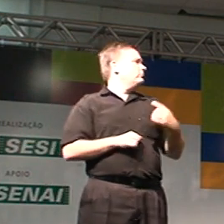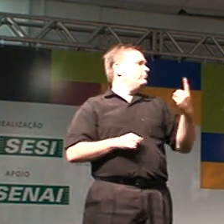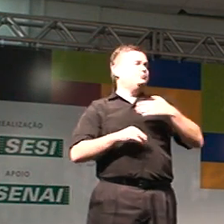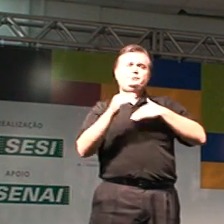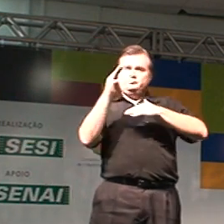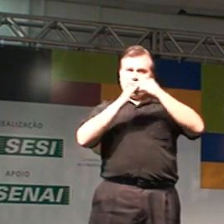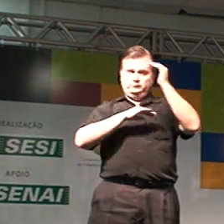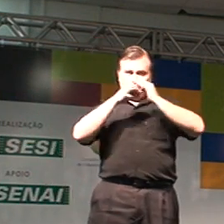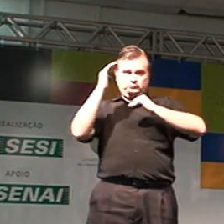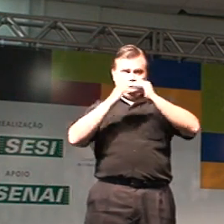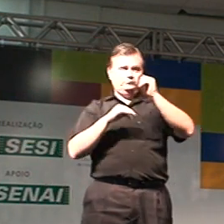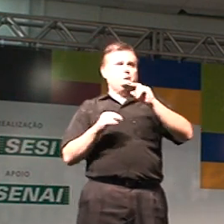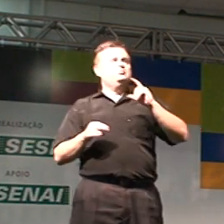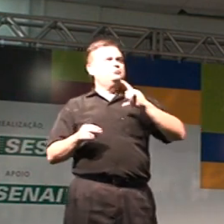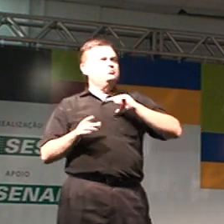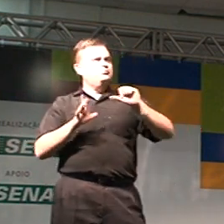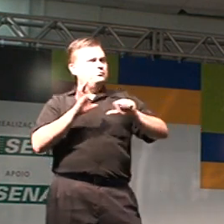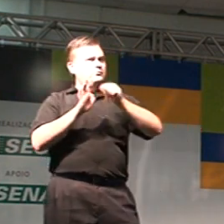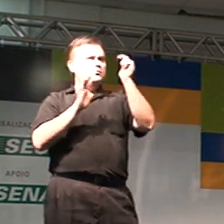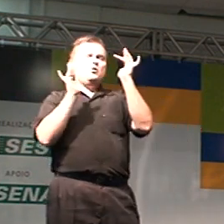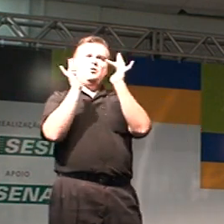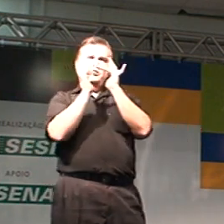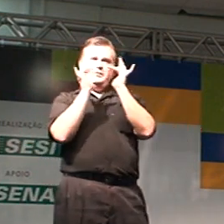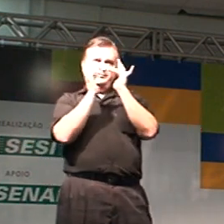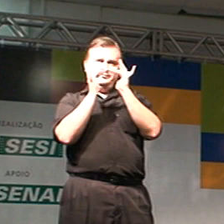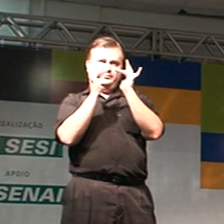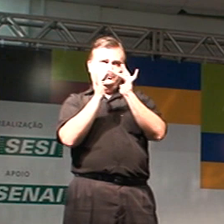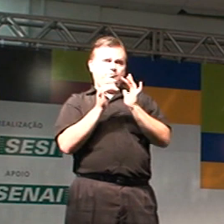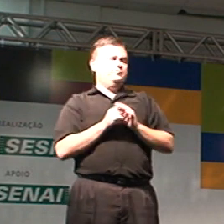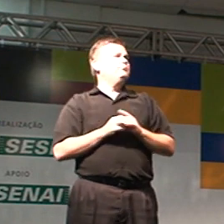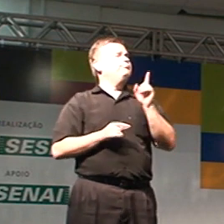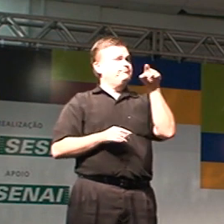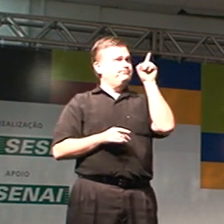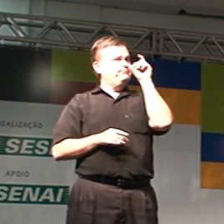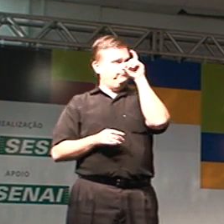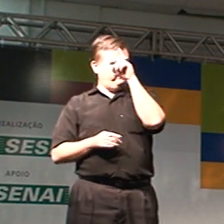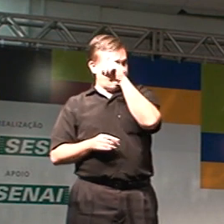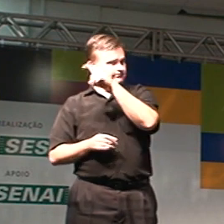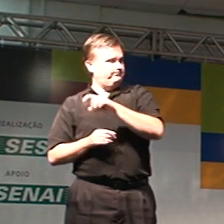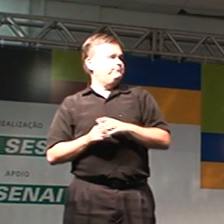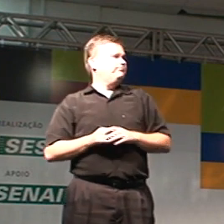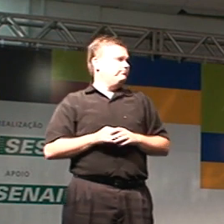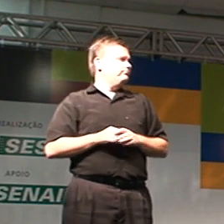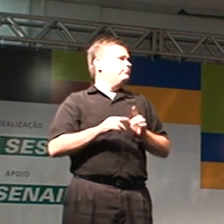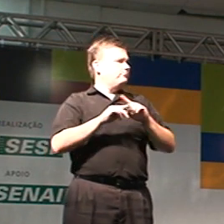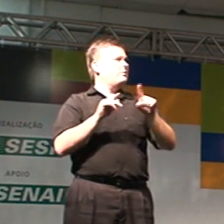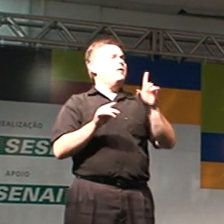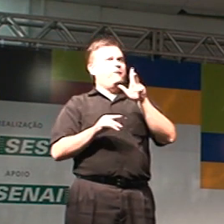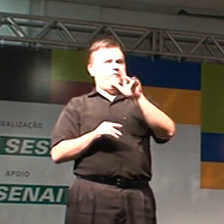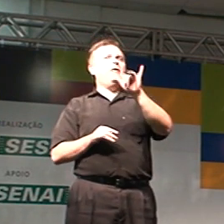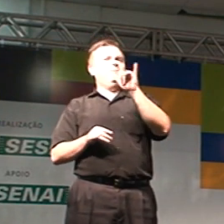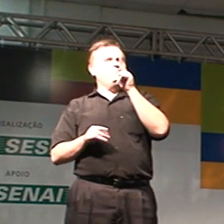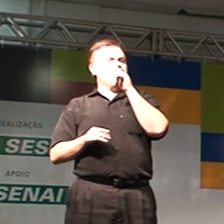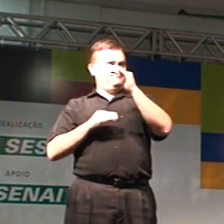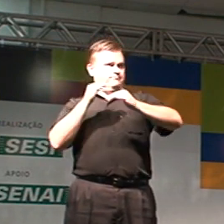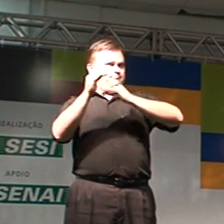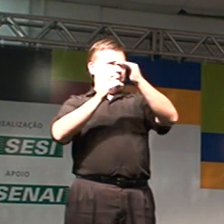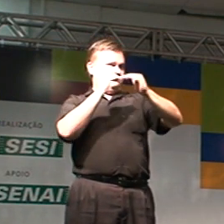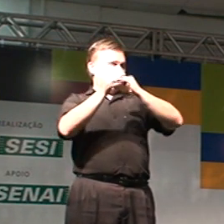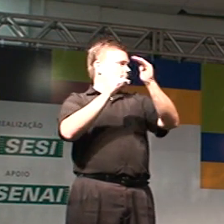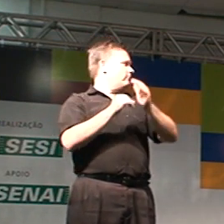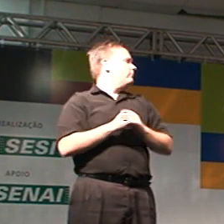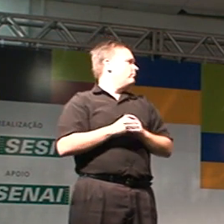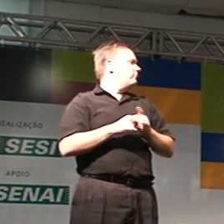profissionais, temos o primeiro contrato. é difícil, tá? Aí vai pegar. Isso é que nem